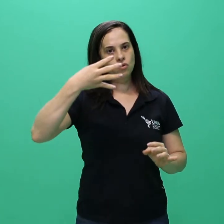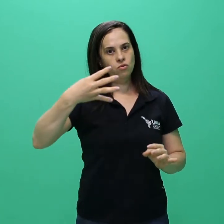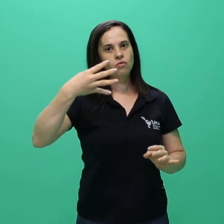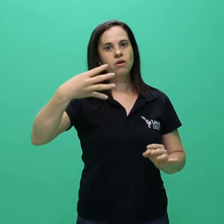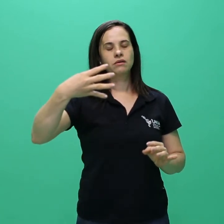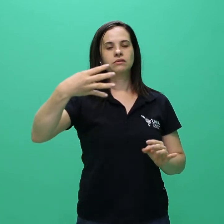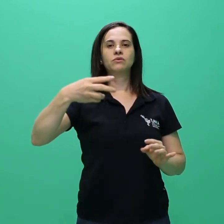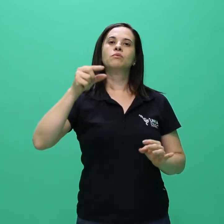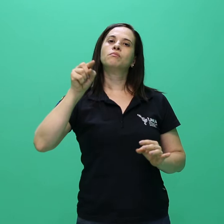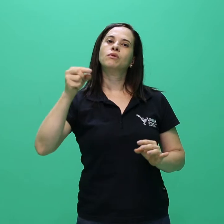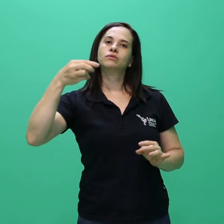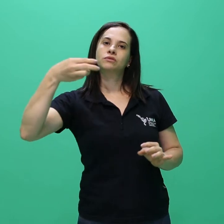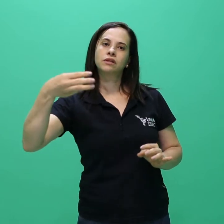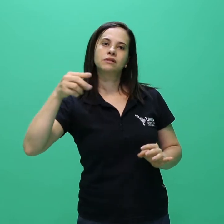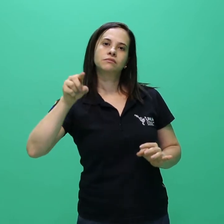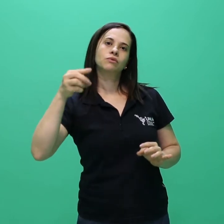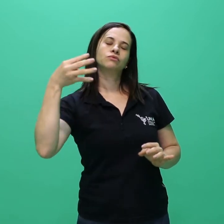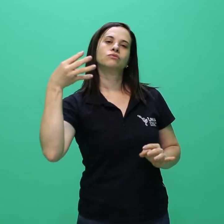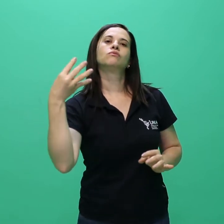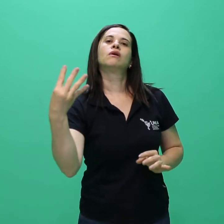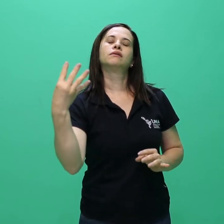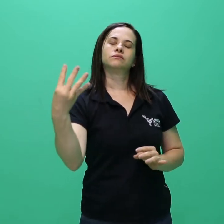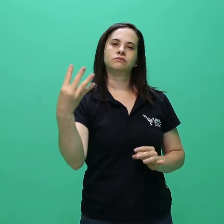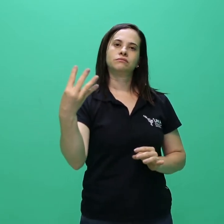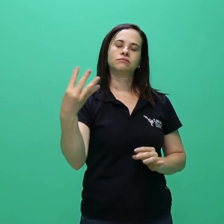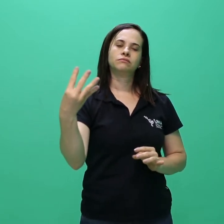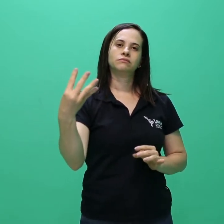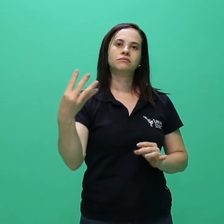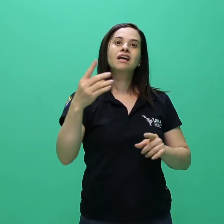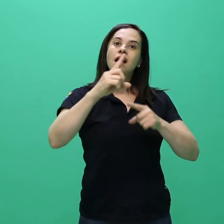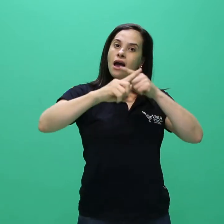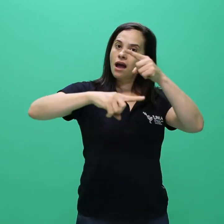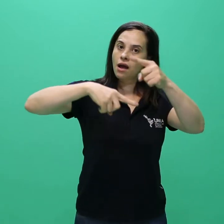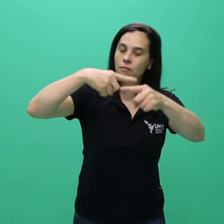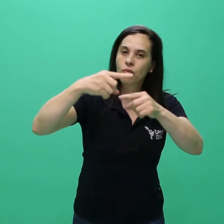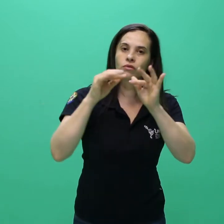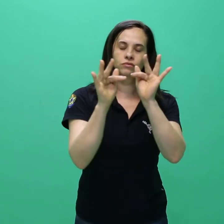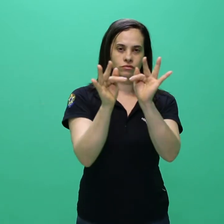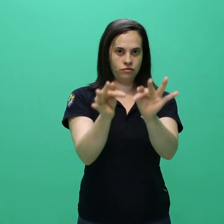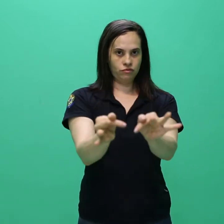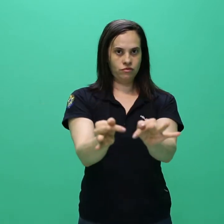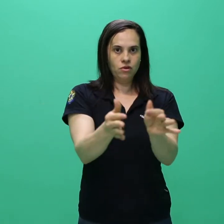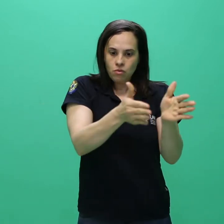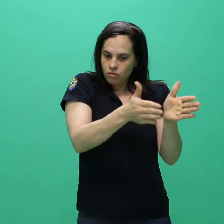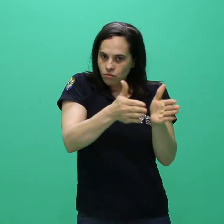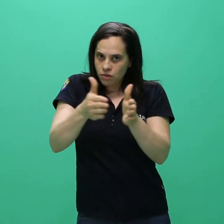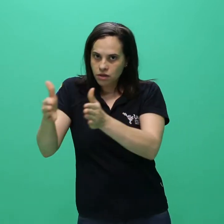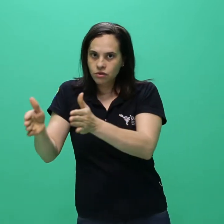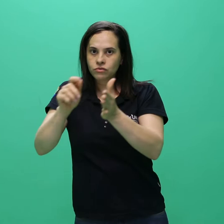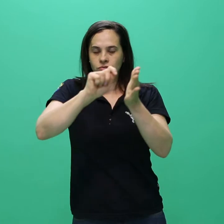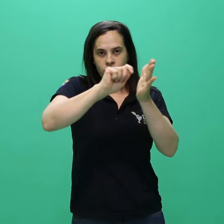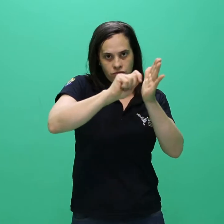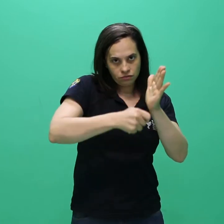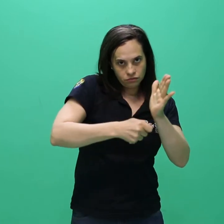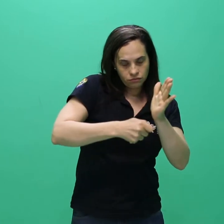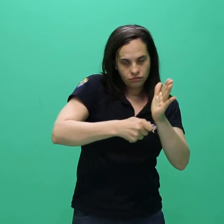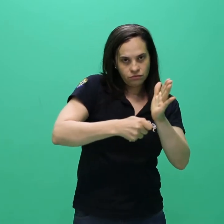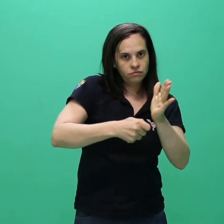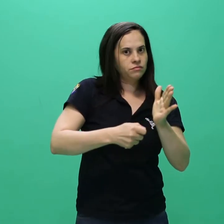4.3.4. Após o término do período de inscrições, não será